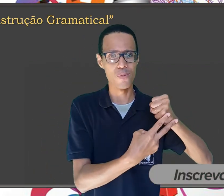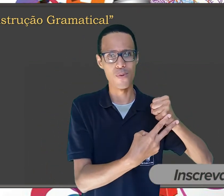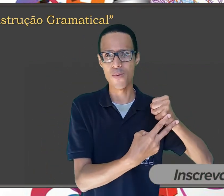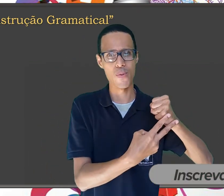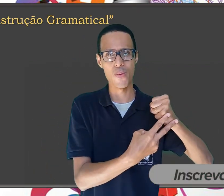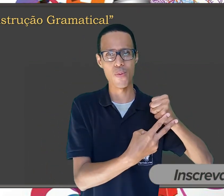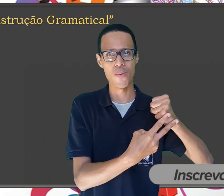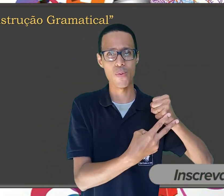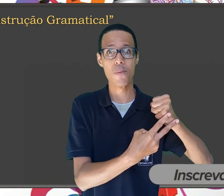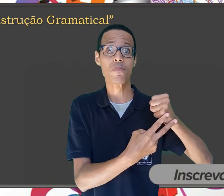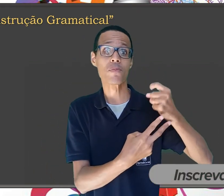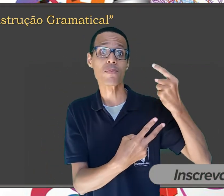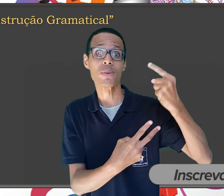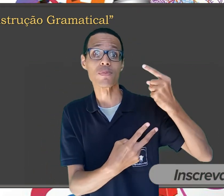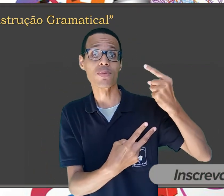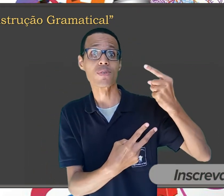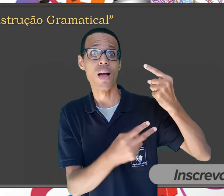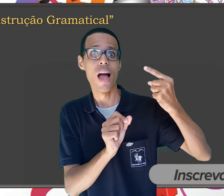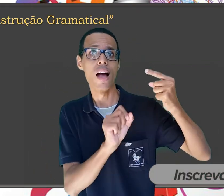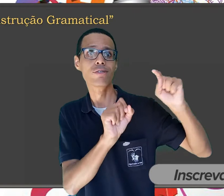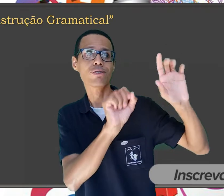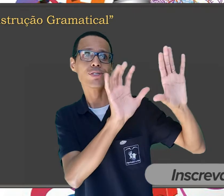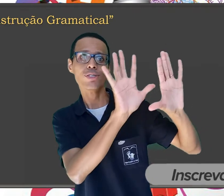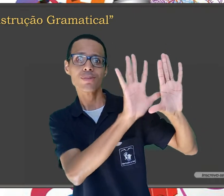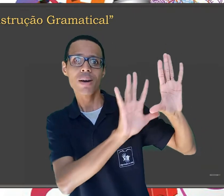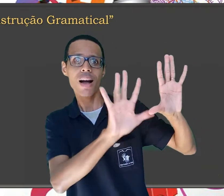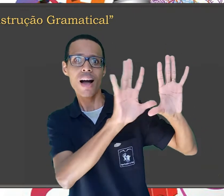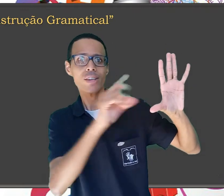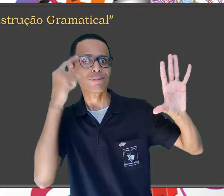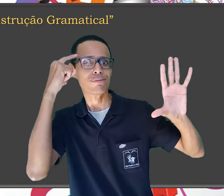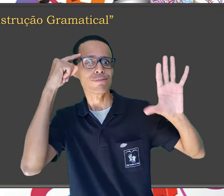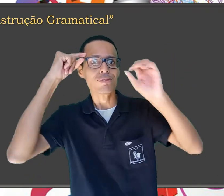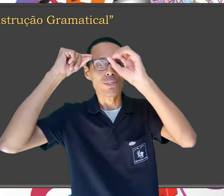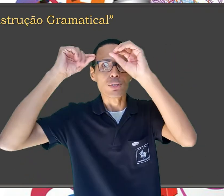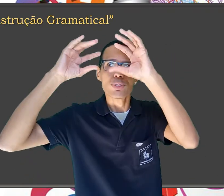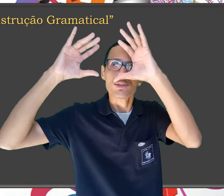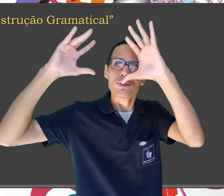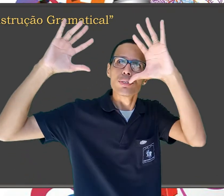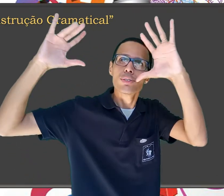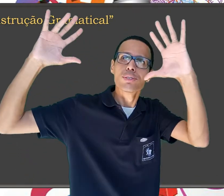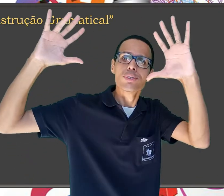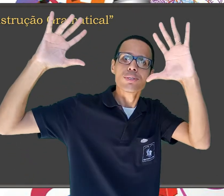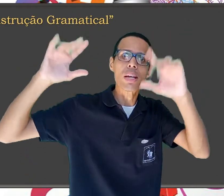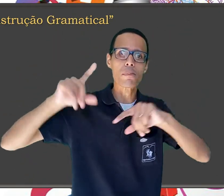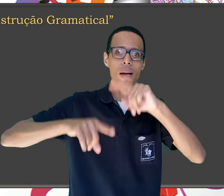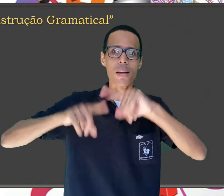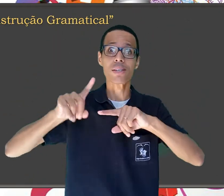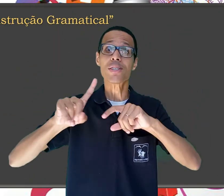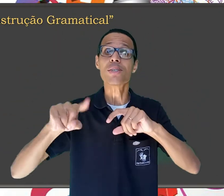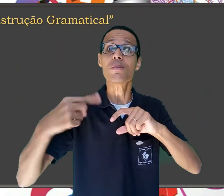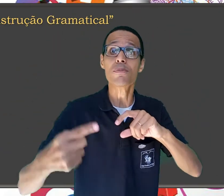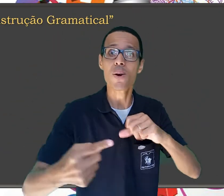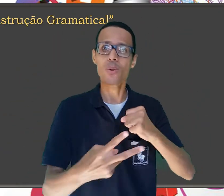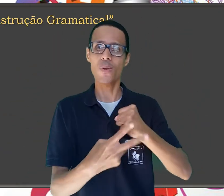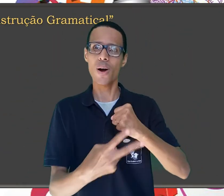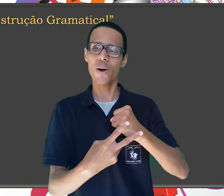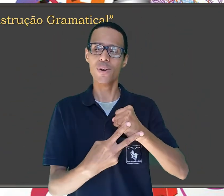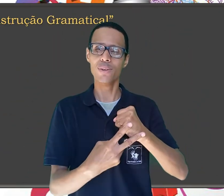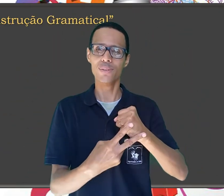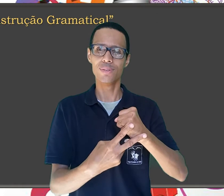projetar em sua mente o objeto e depois a ação que este objeto sofrerá. O que